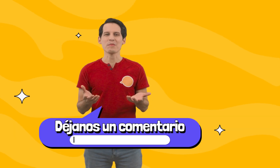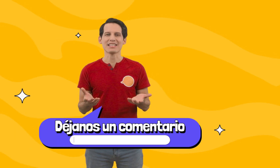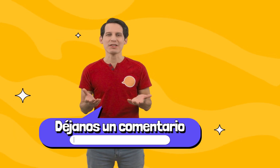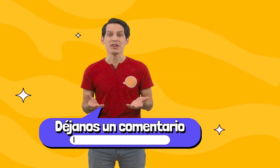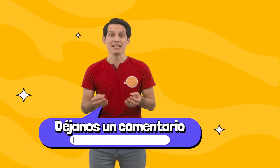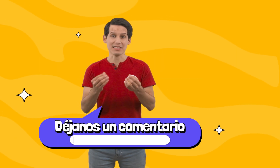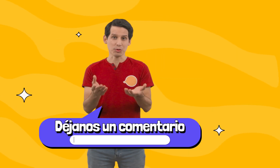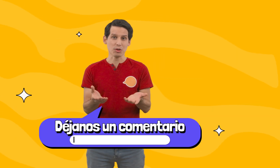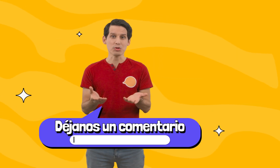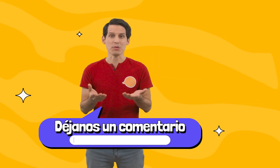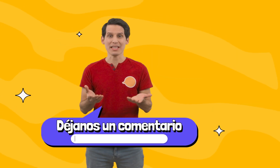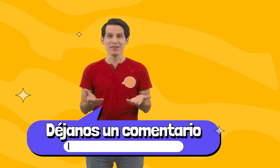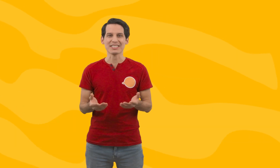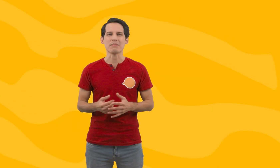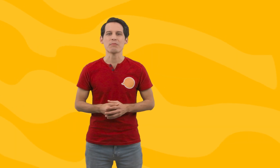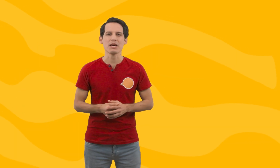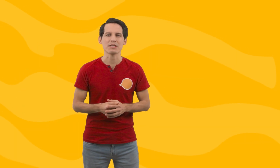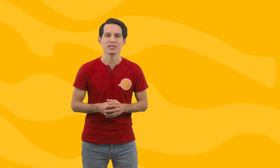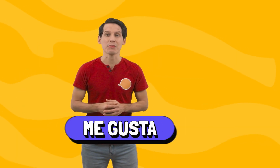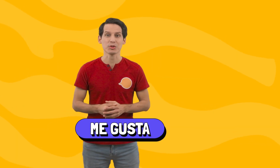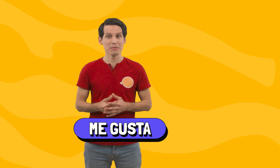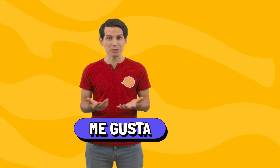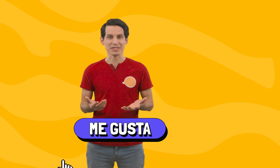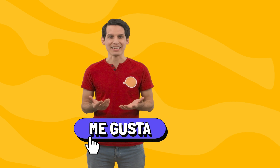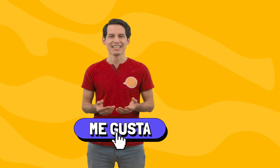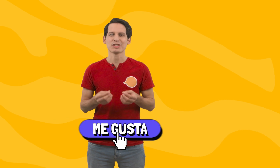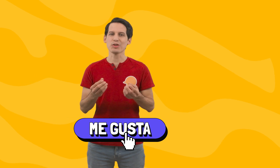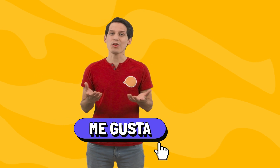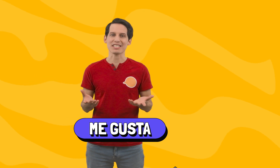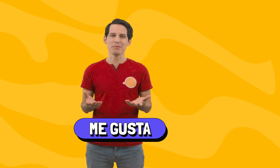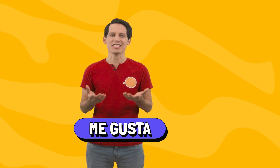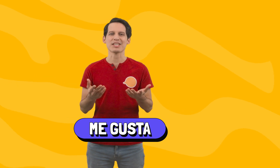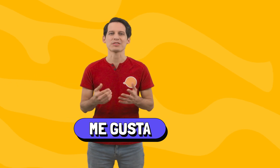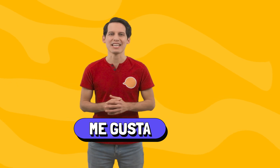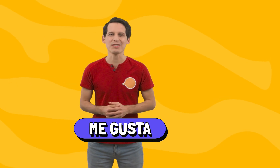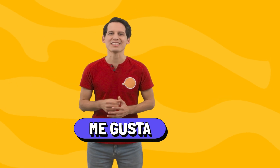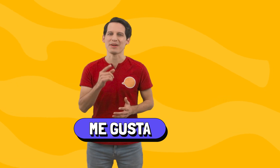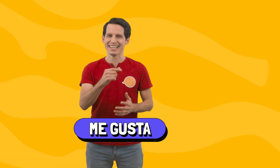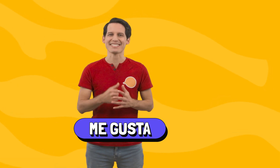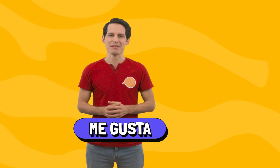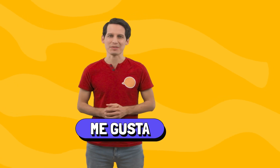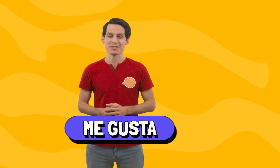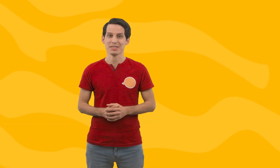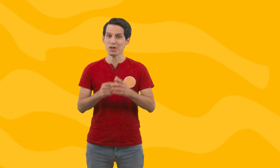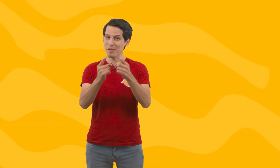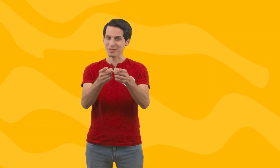comentario y si te gustó mucho el video, también puedes presionar el botón de me gusta. Todos los que hacemos este contenido te lo agradeceremos. ¡Nos vemos!